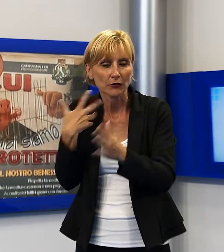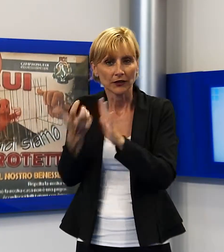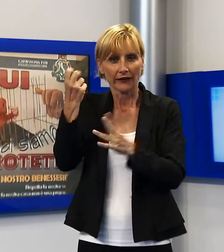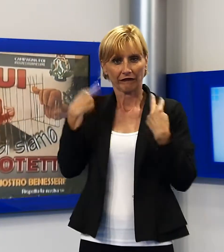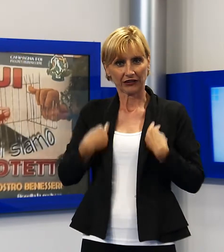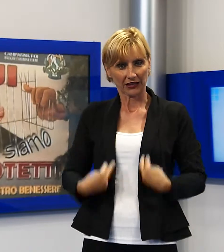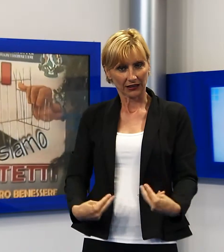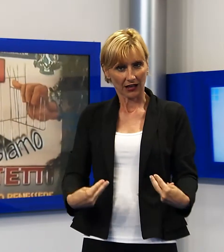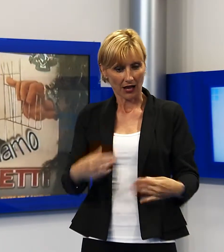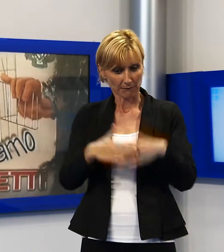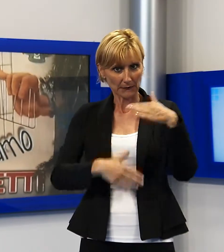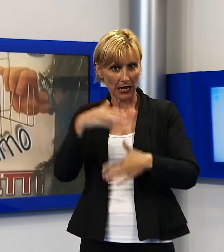proteggere la natura.